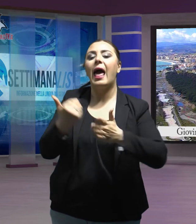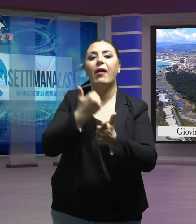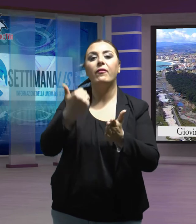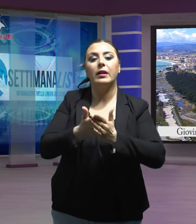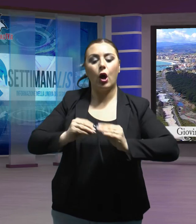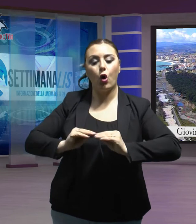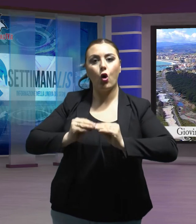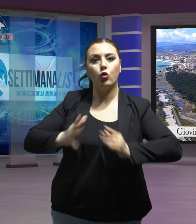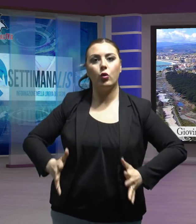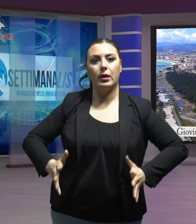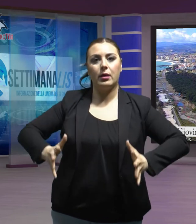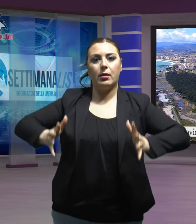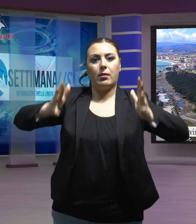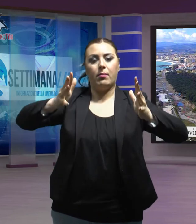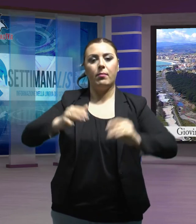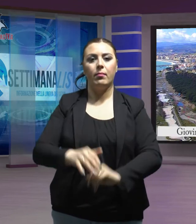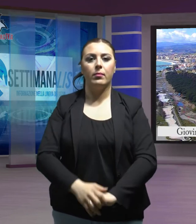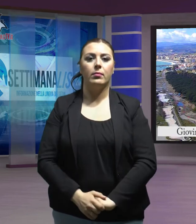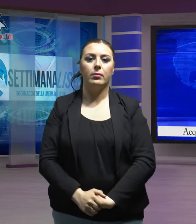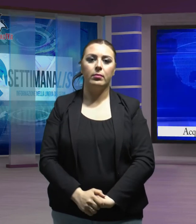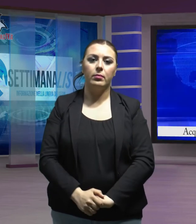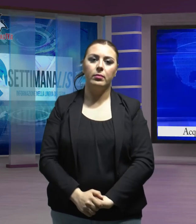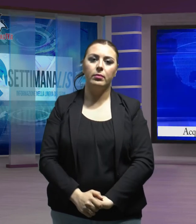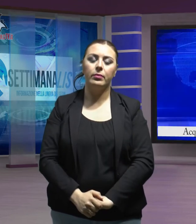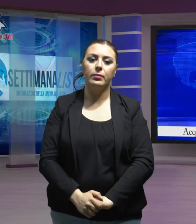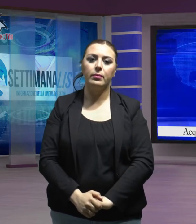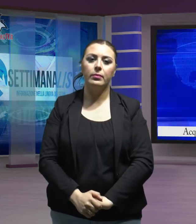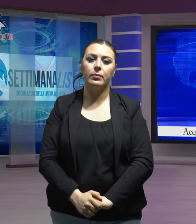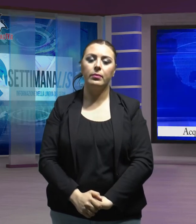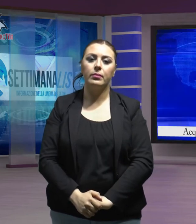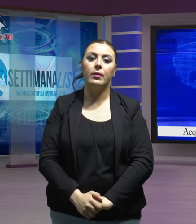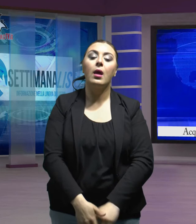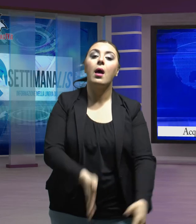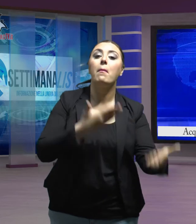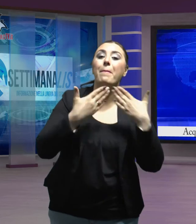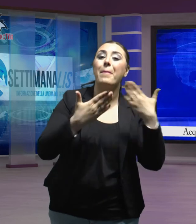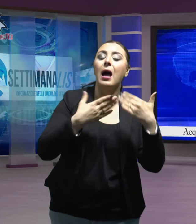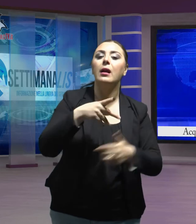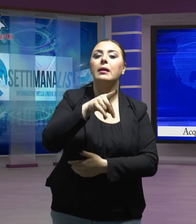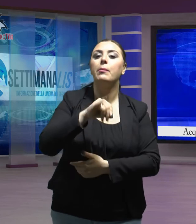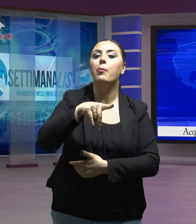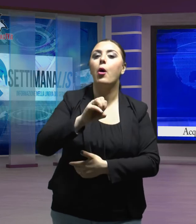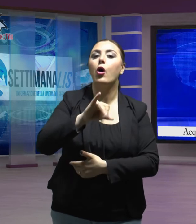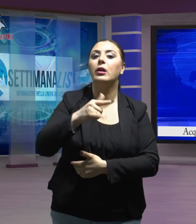abitazioni. I parlamentari di Polito e Parentela